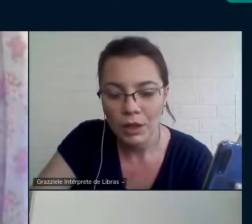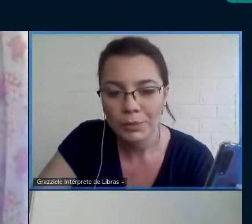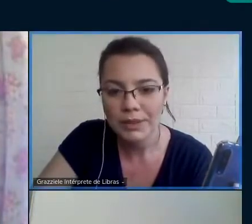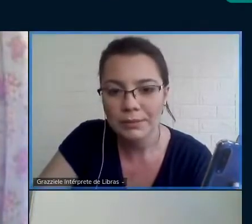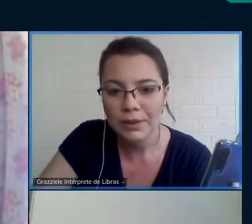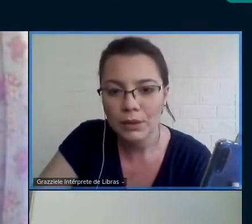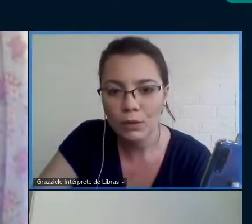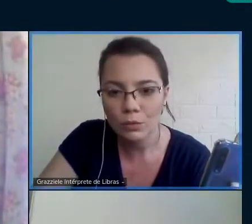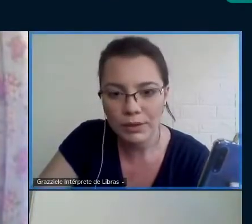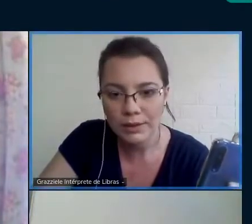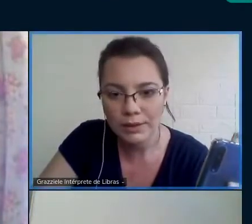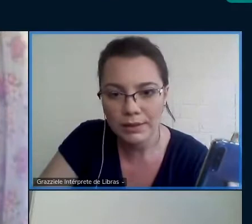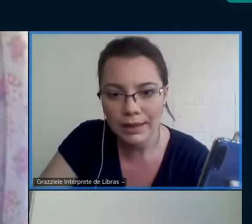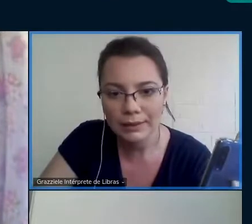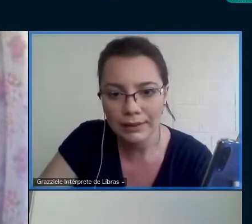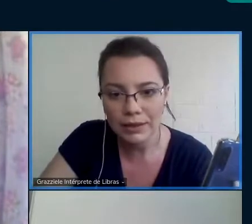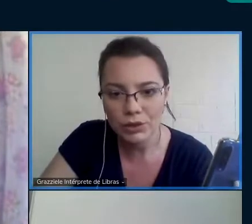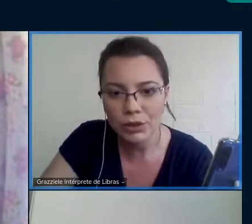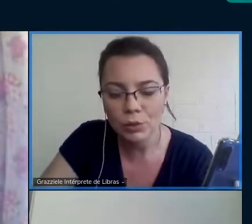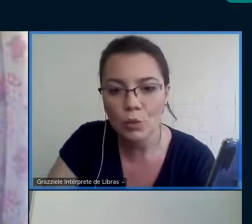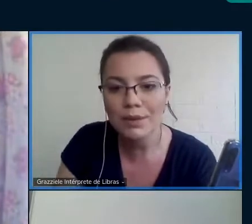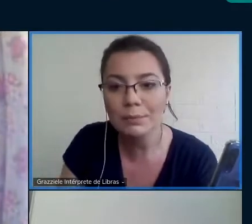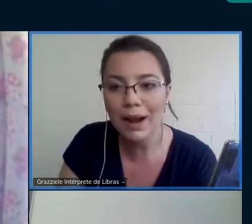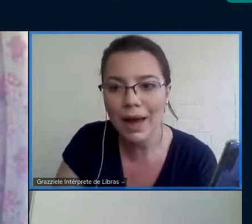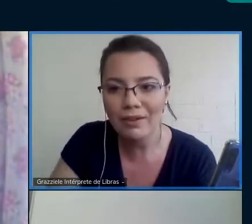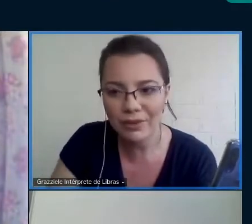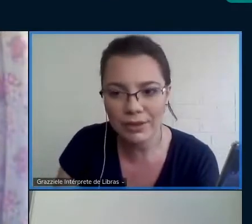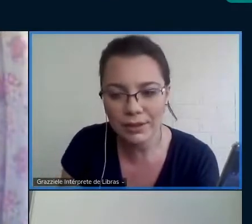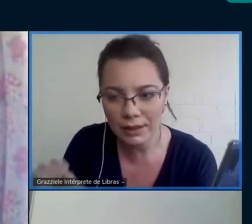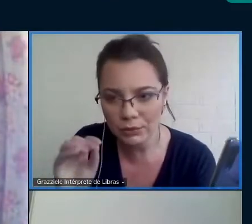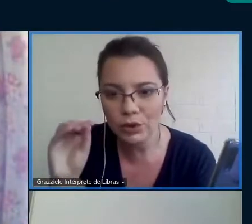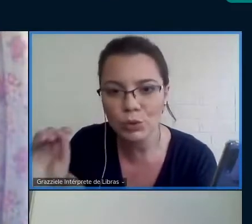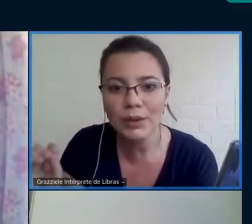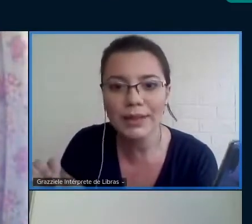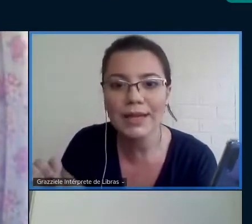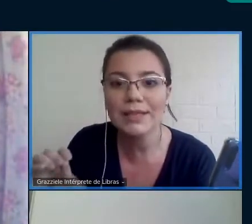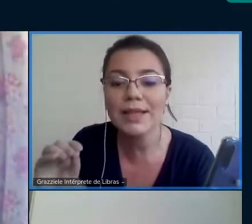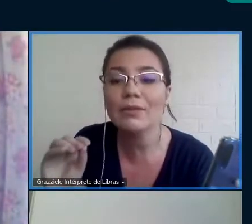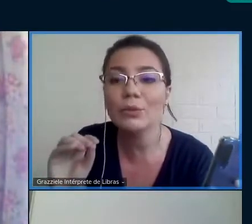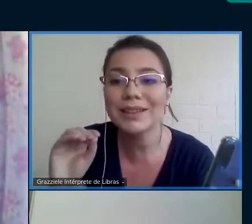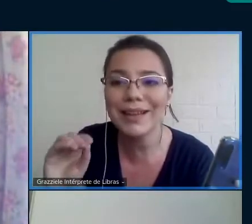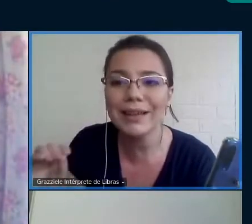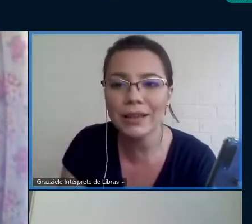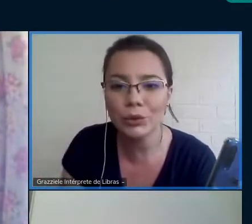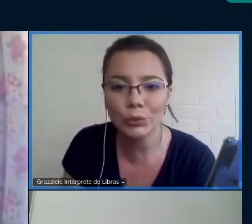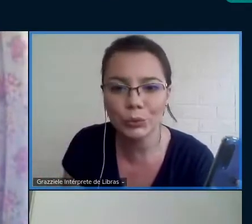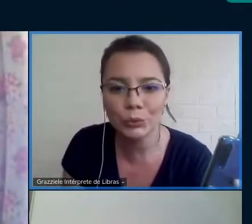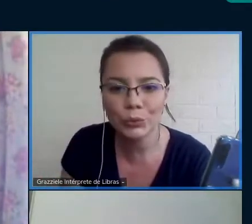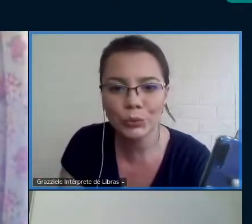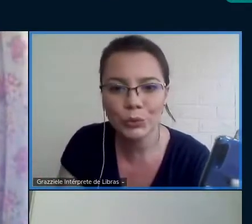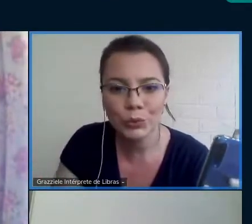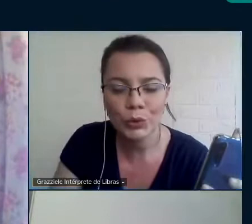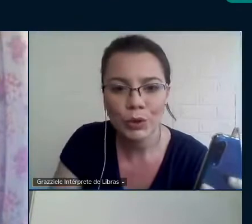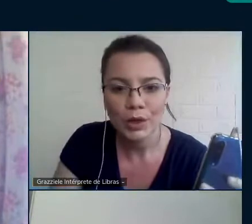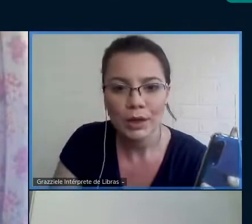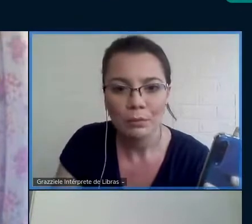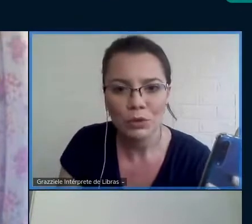Eu percebi algumas características, algumas palavras dentro da sua tese estavam em negrito,